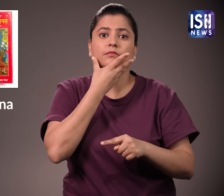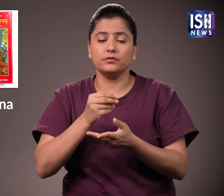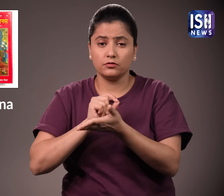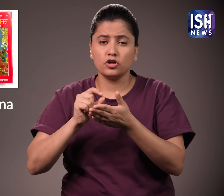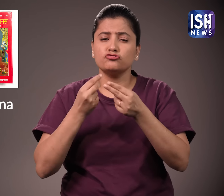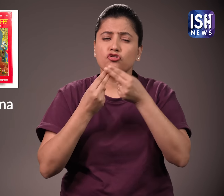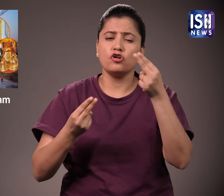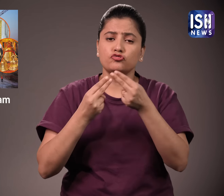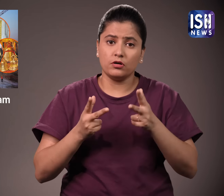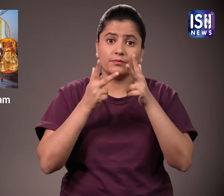है